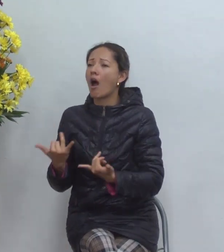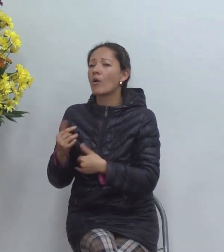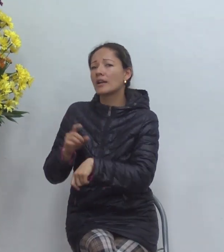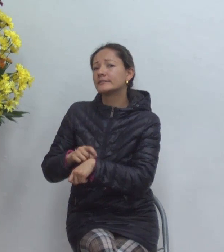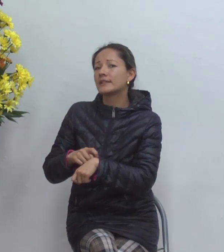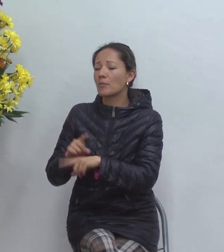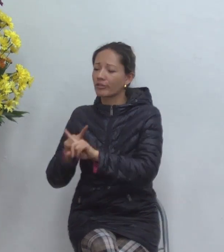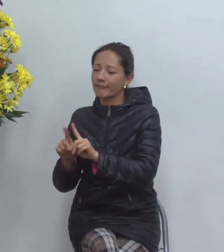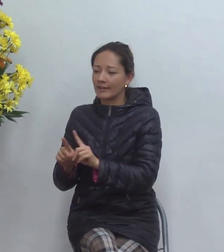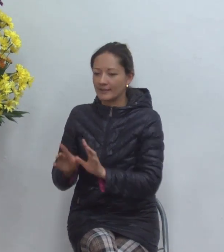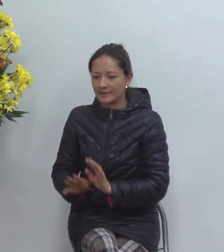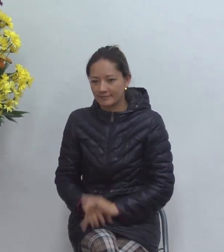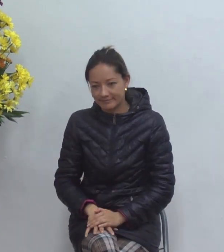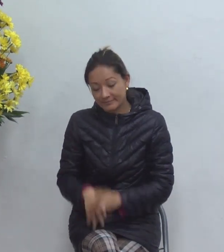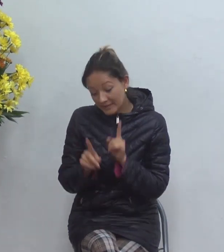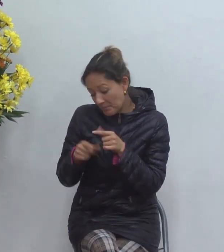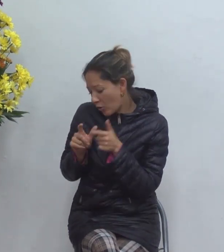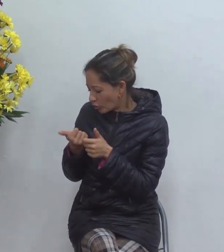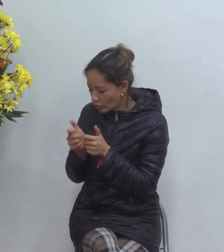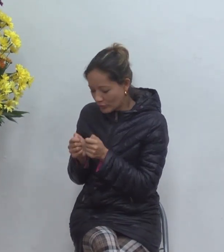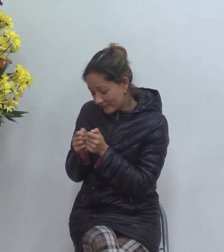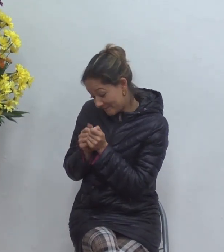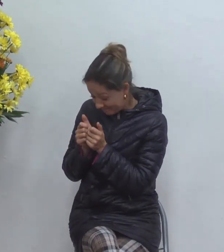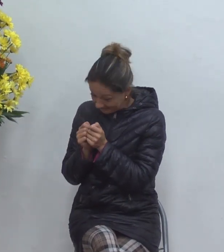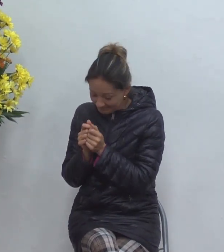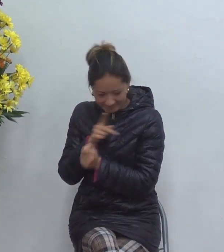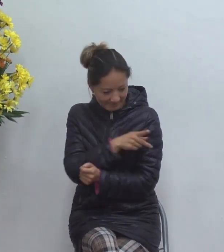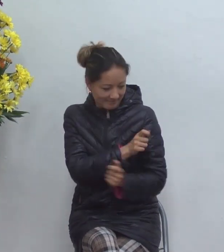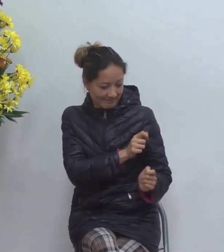también se coge con el celular la misma cosa bueno